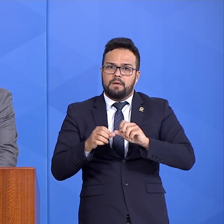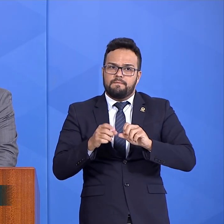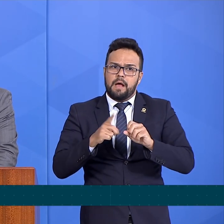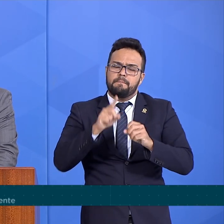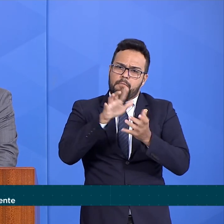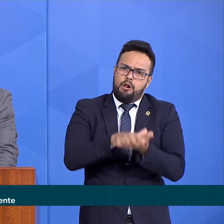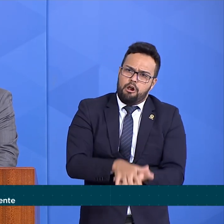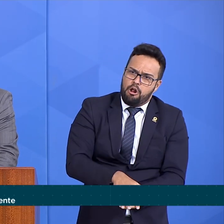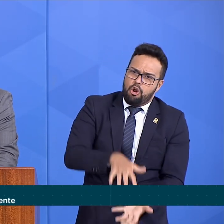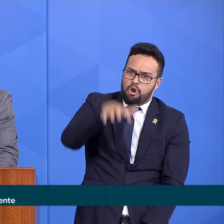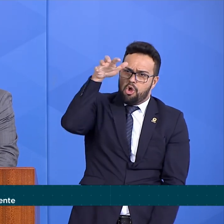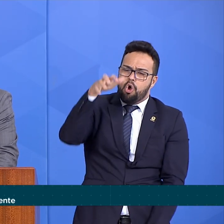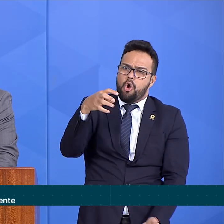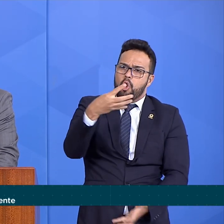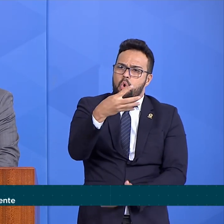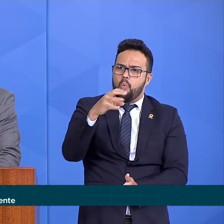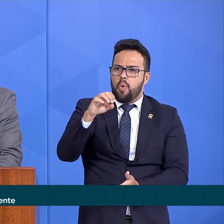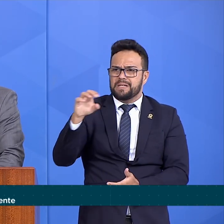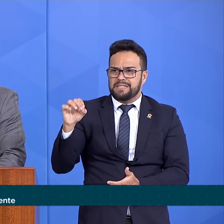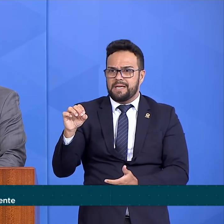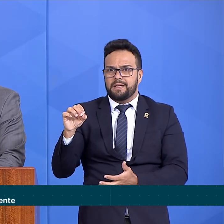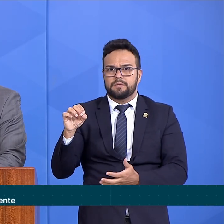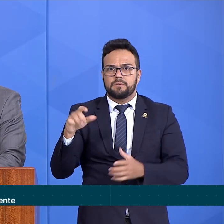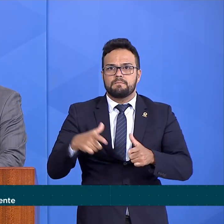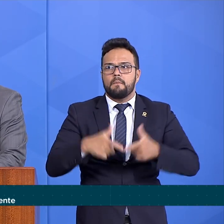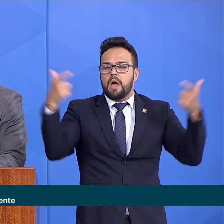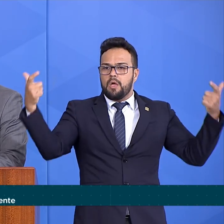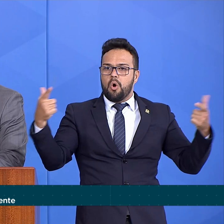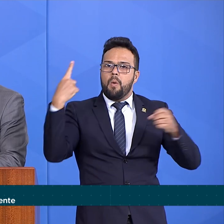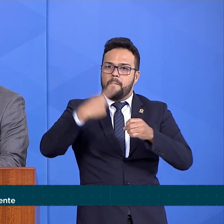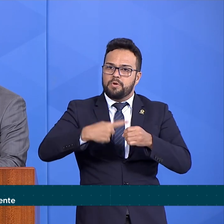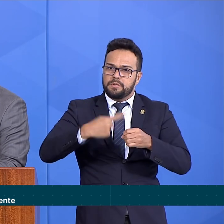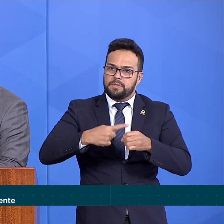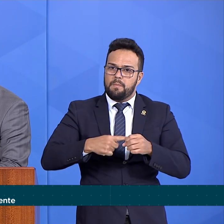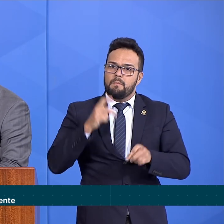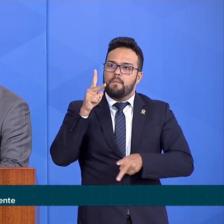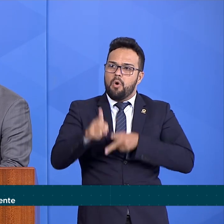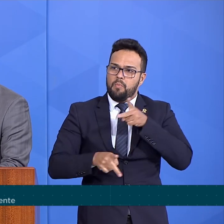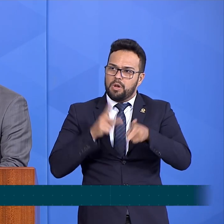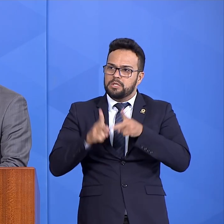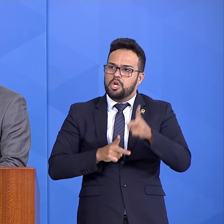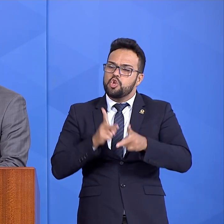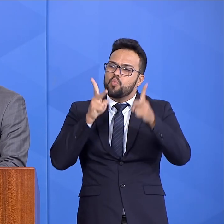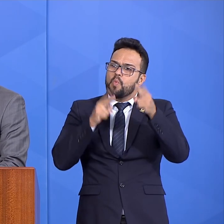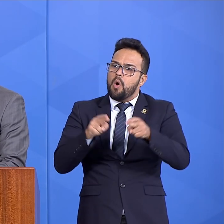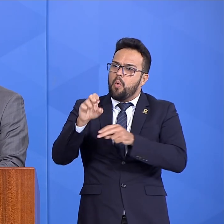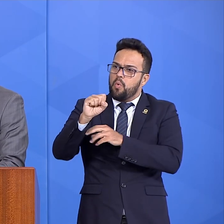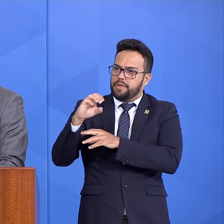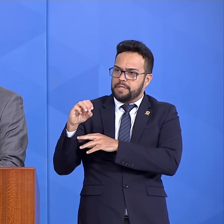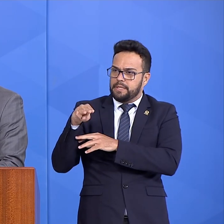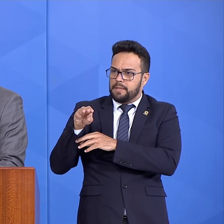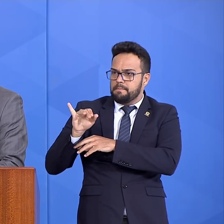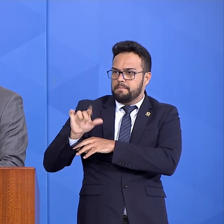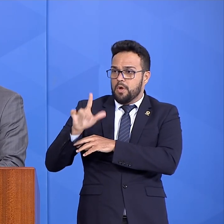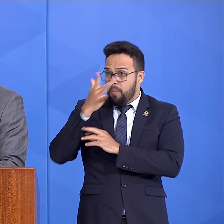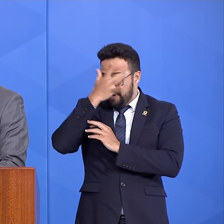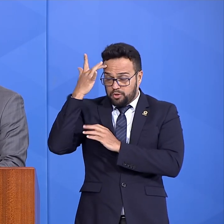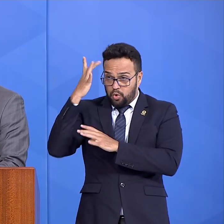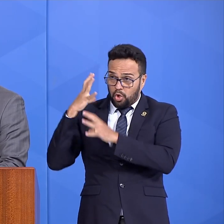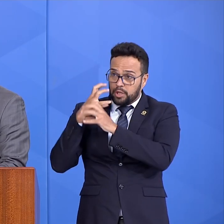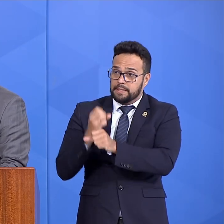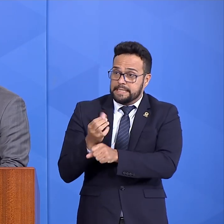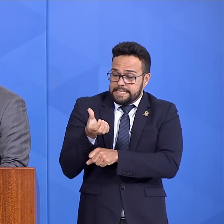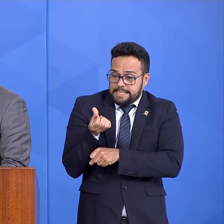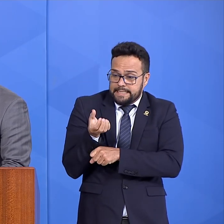elevada, as 400 maiores municípios de população igual ou superior a 80 mil pessoas, totalizando 60